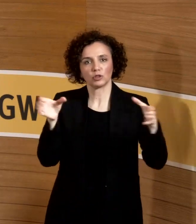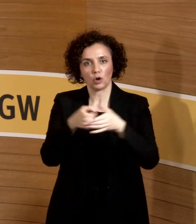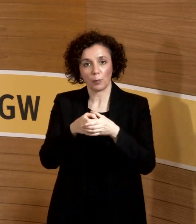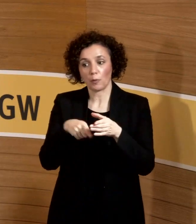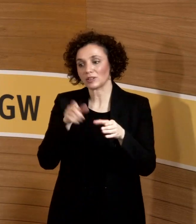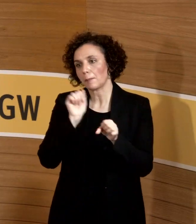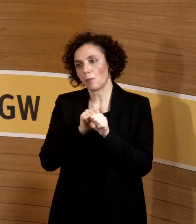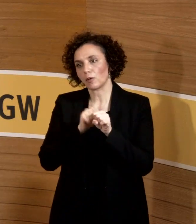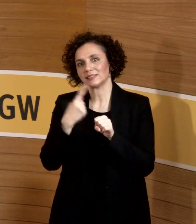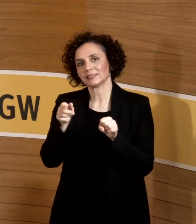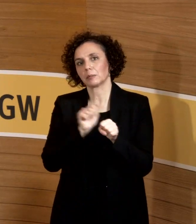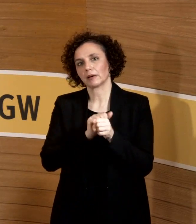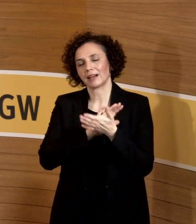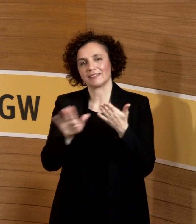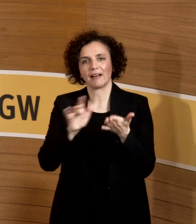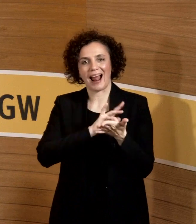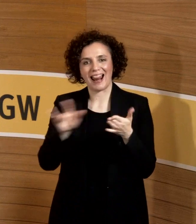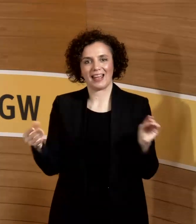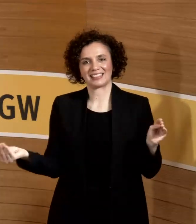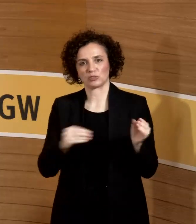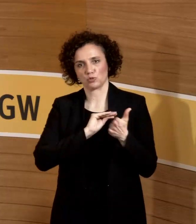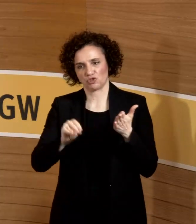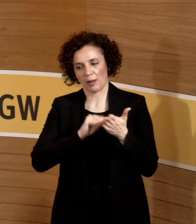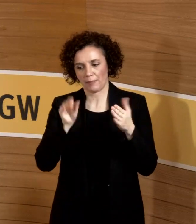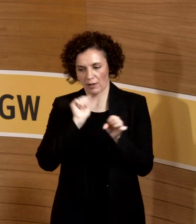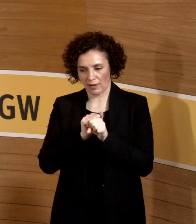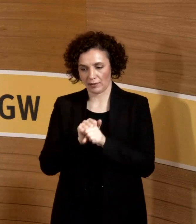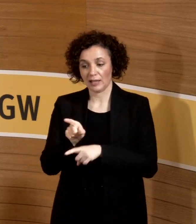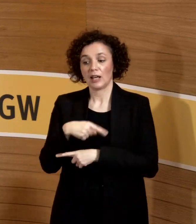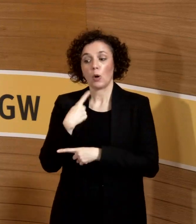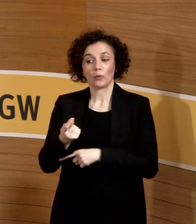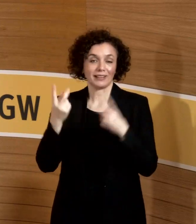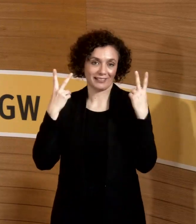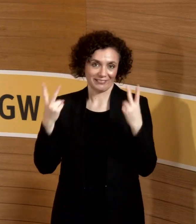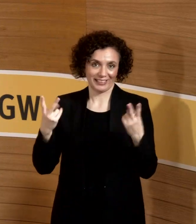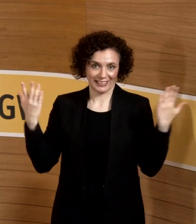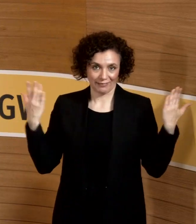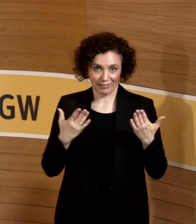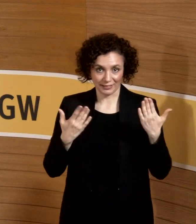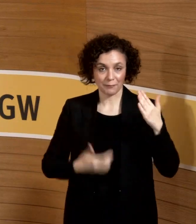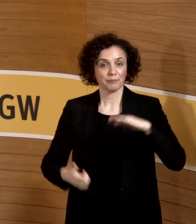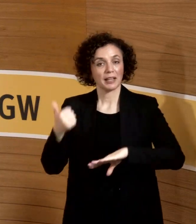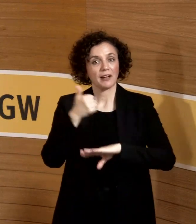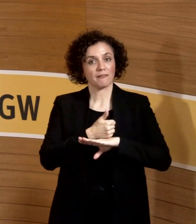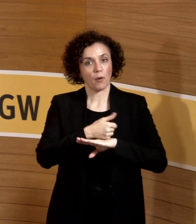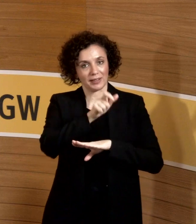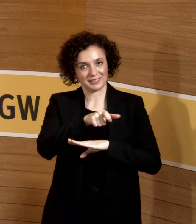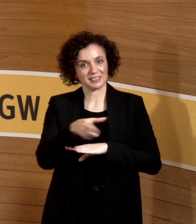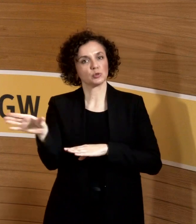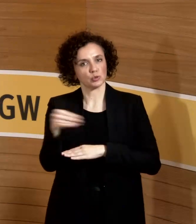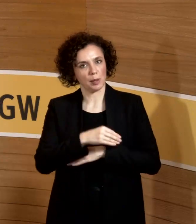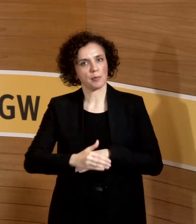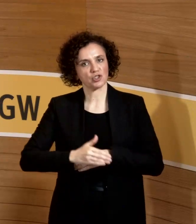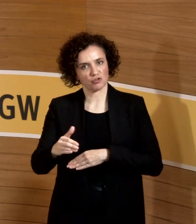noch was dazu geschrieben wird. So, und dann kommt das Wichtige. Dann müssen die Vorgesetzten immer zusammen mit der Schwangere natürlich